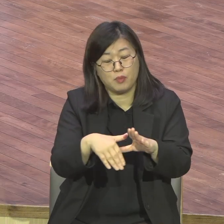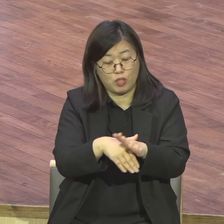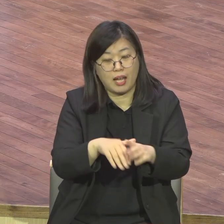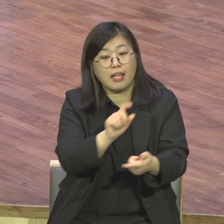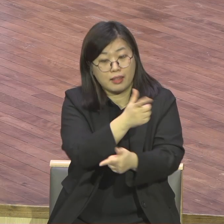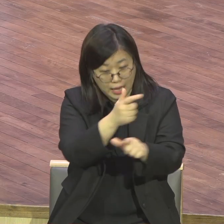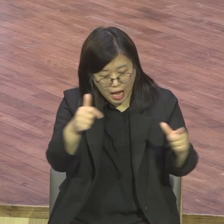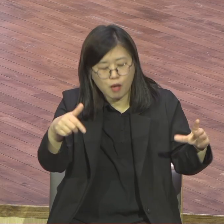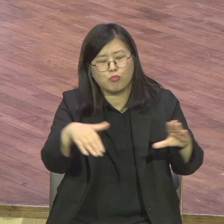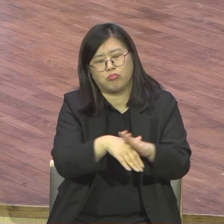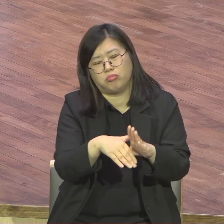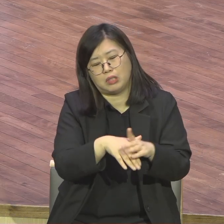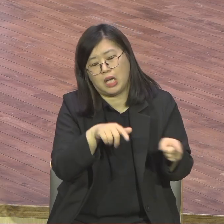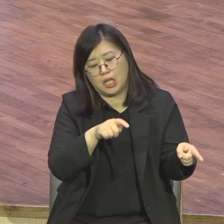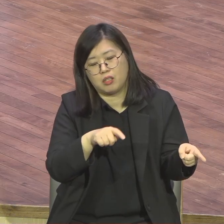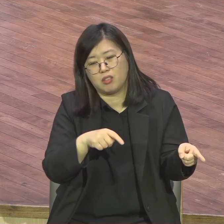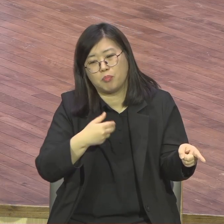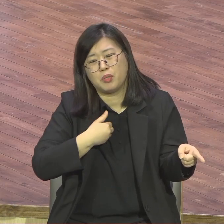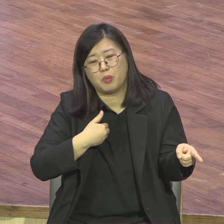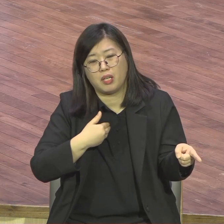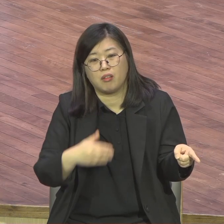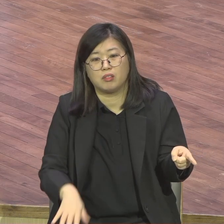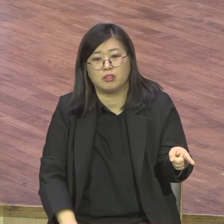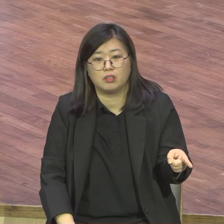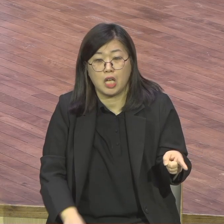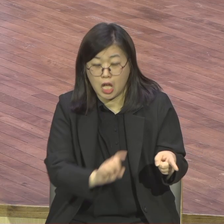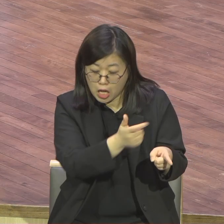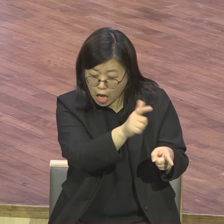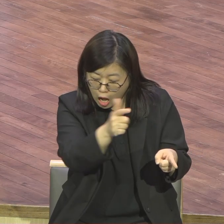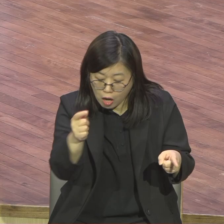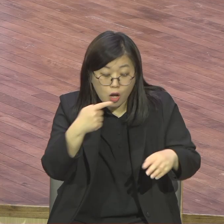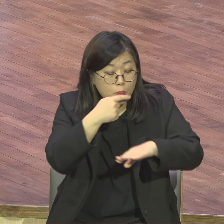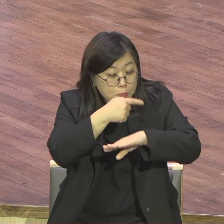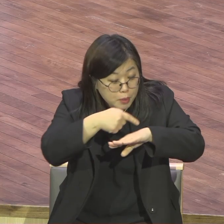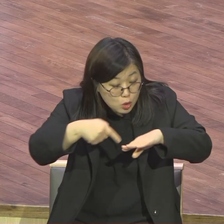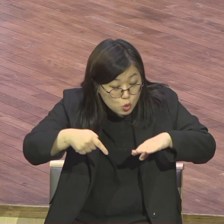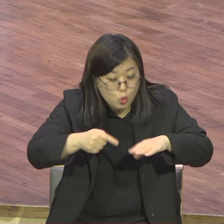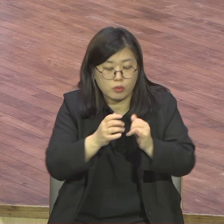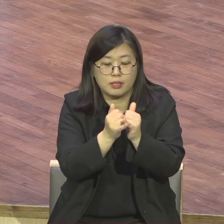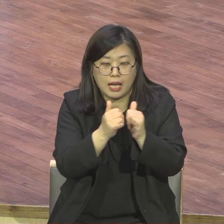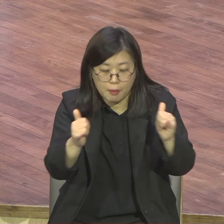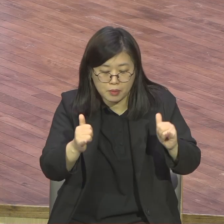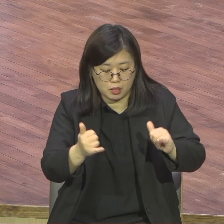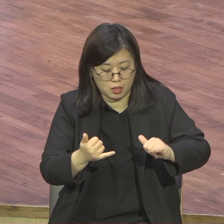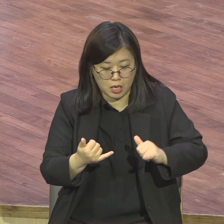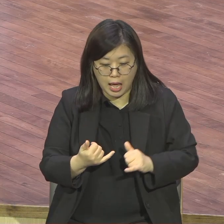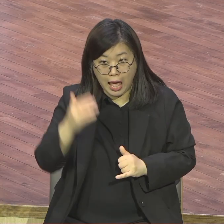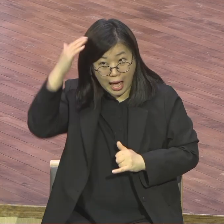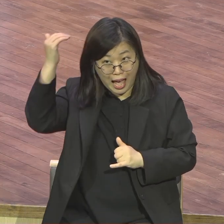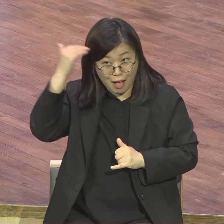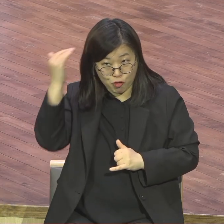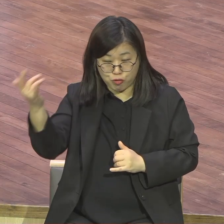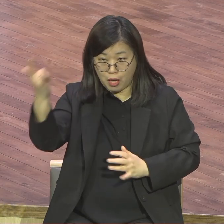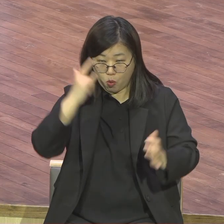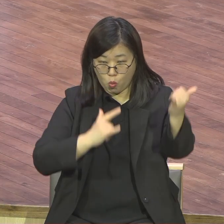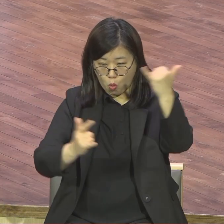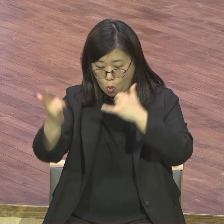이 다민족들이 여기 와서 마음껏 그렇게 신앙생활할 수 있도록 다민족의 특징이 뭐예요 이거 참